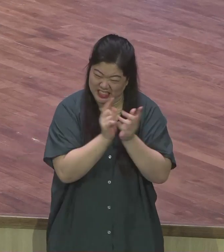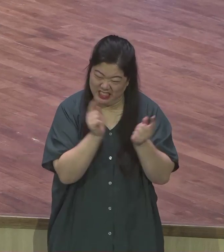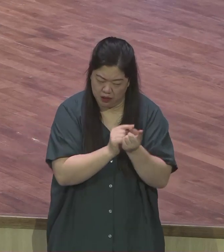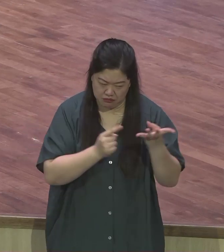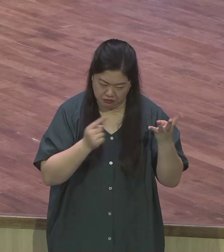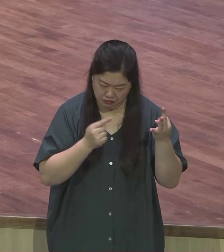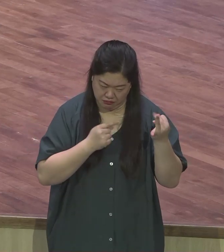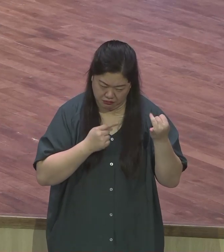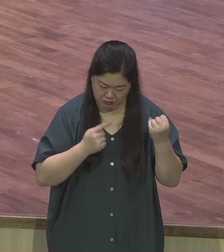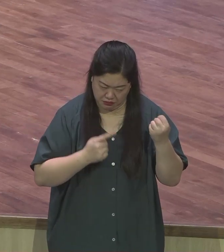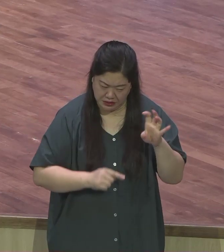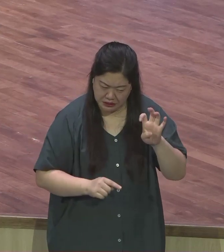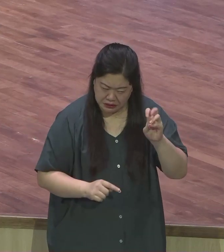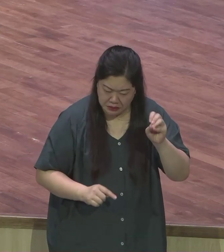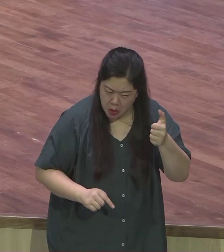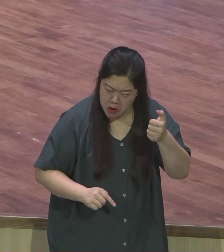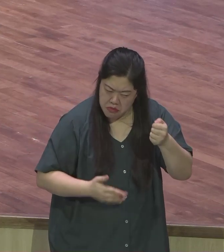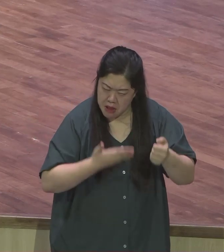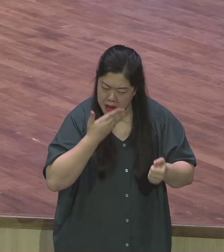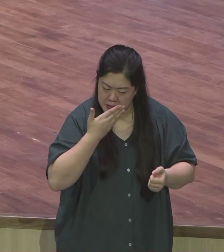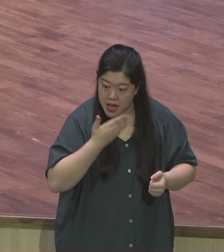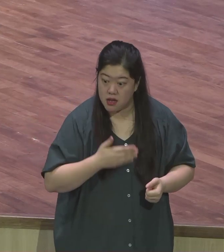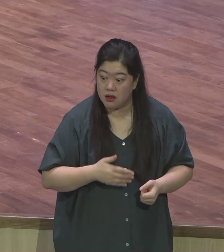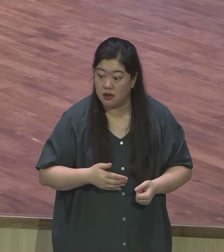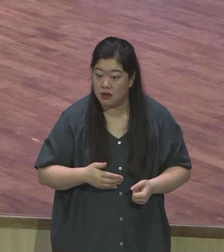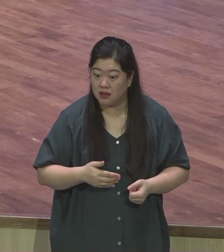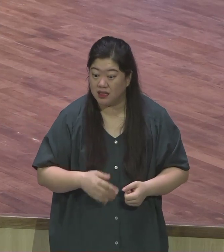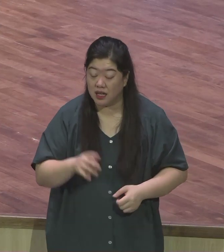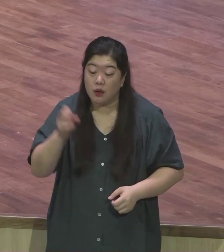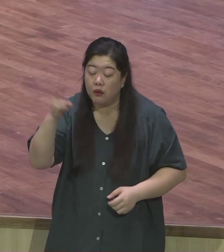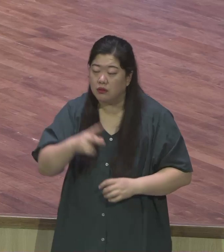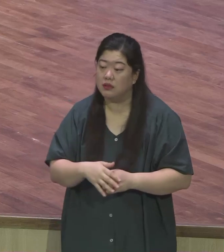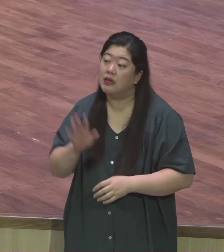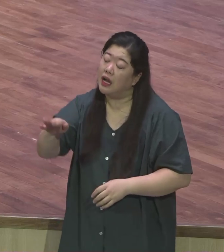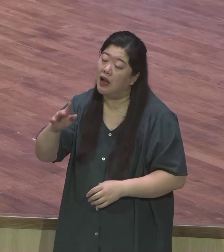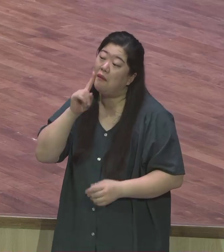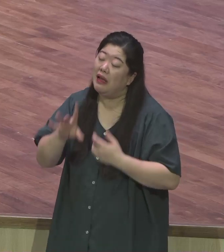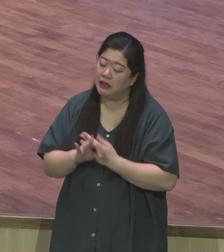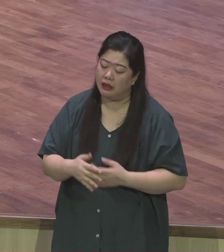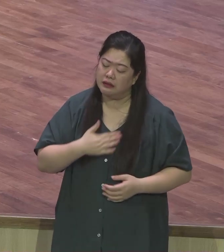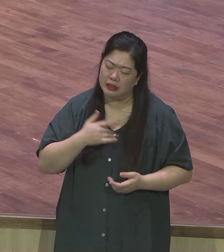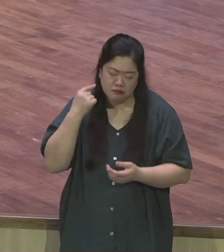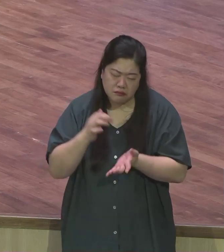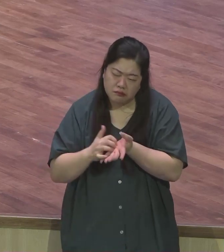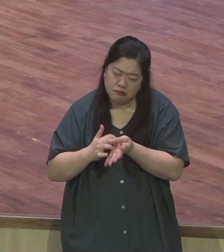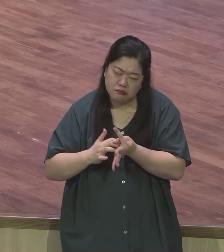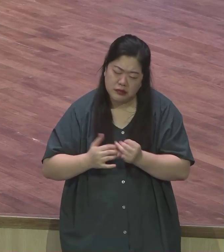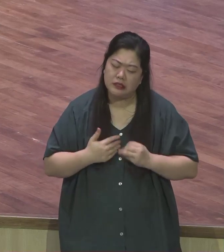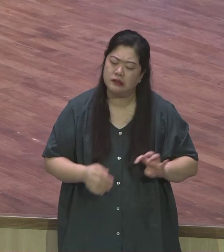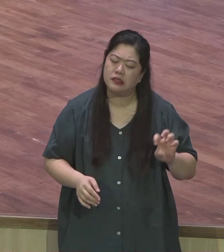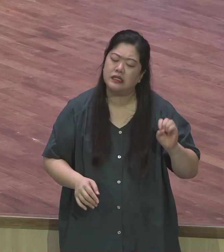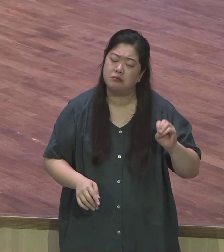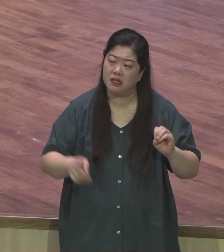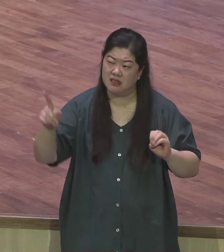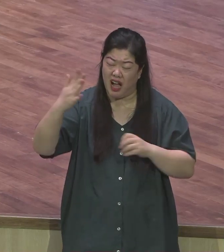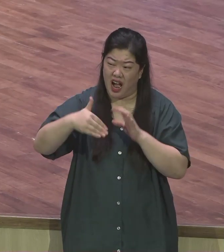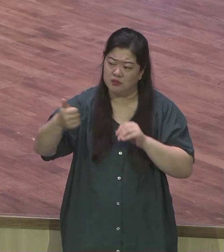머리털을 잘못 세시는 건 아닐까 뭔가 하나님의 방법이 잘못된 건 아닐까 내가 볼 때는 이게 맞는 것 같은데 뭔가